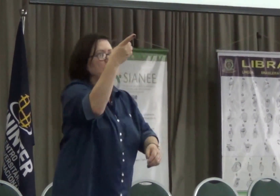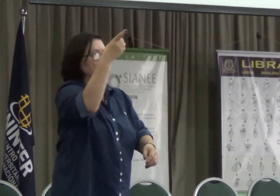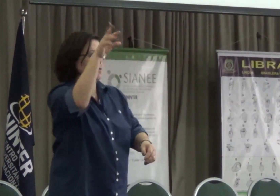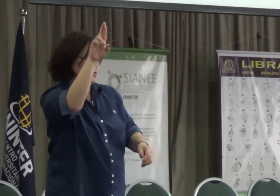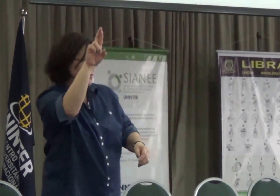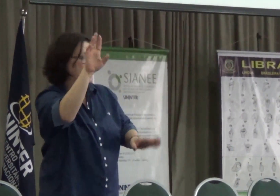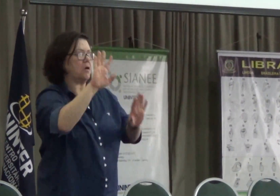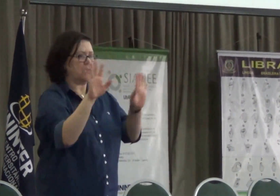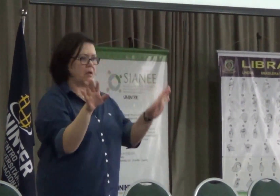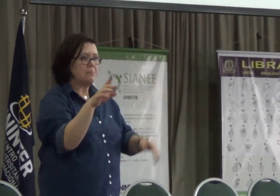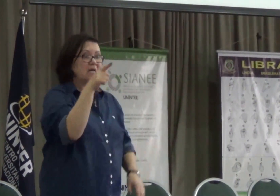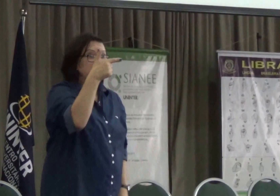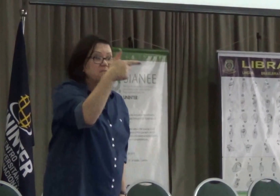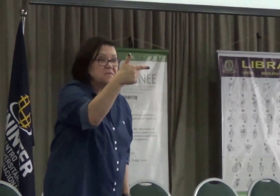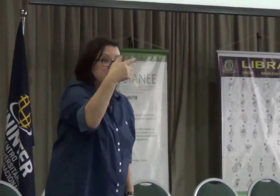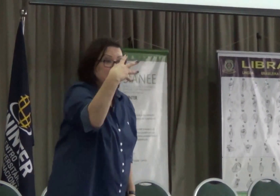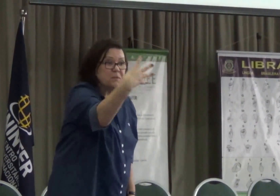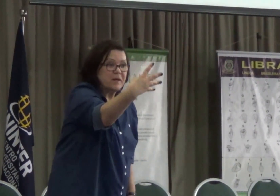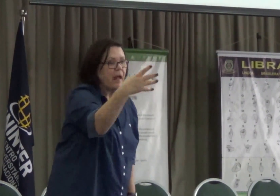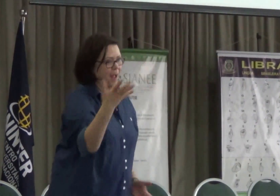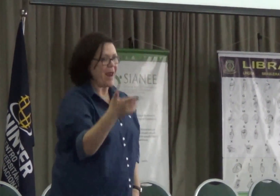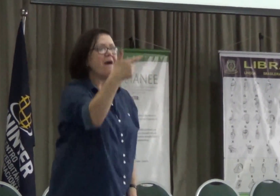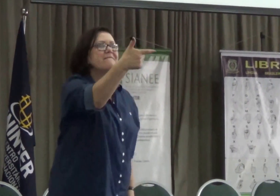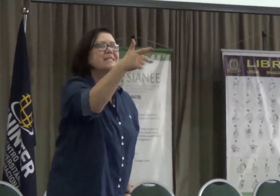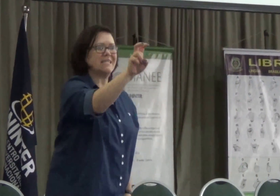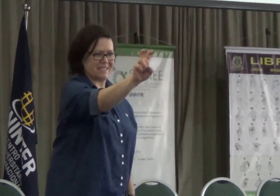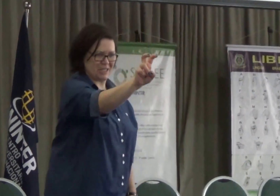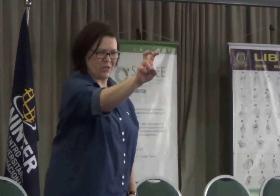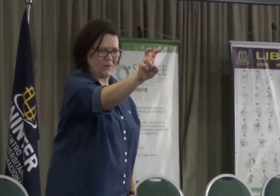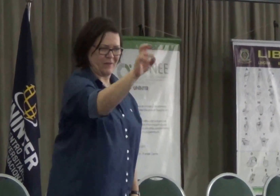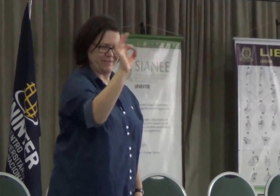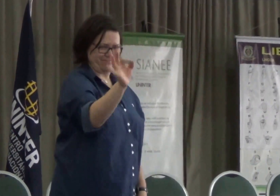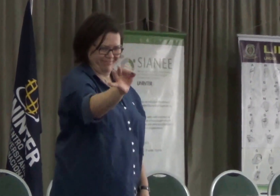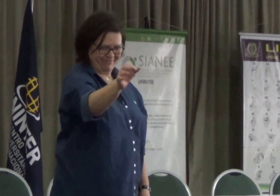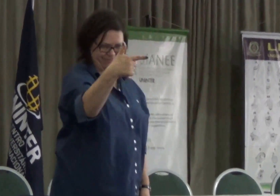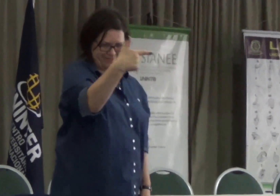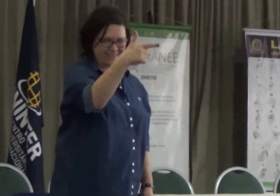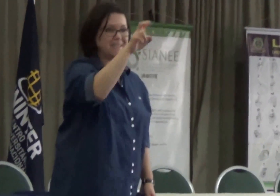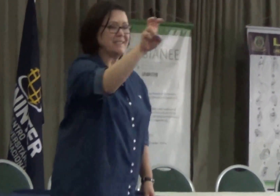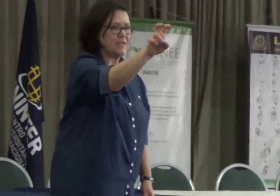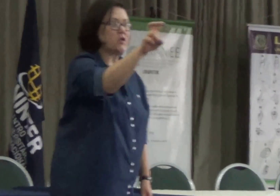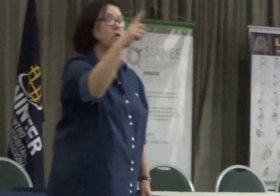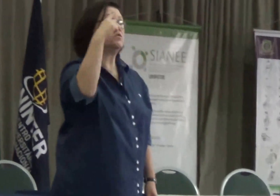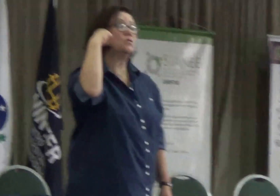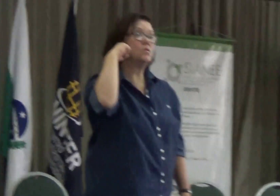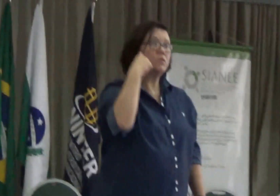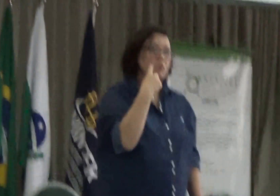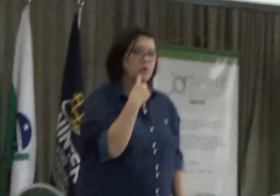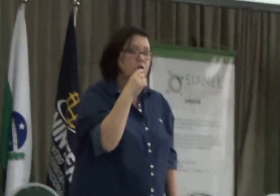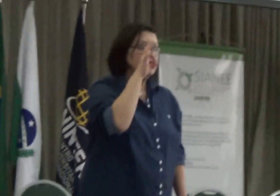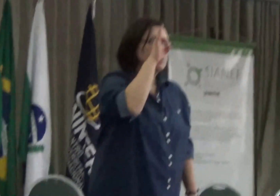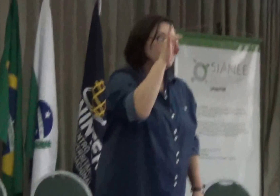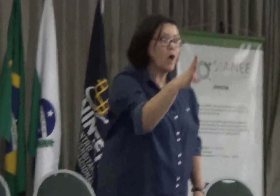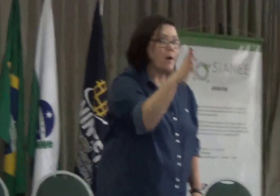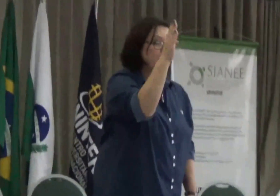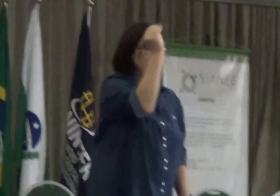surdos que já passaram por mestrado, mestres e doutores, são 24 e agora 25 com o Breno,